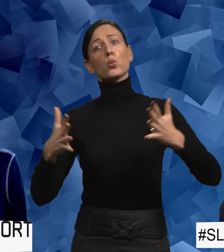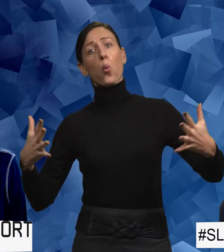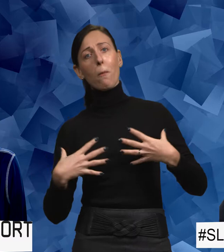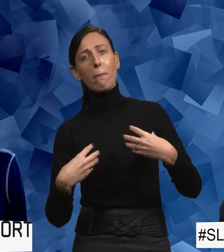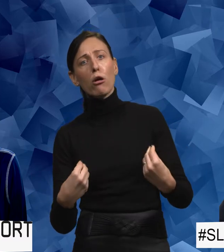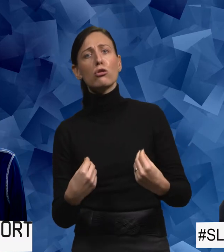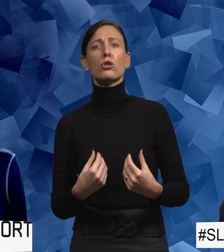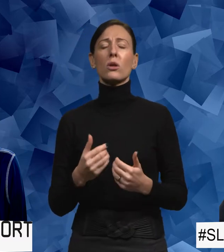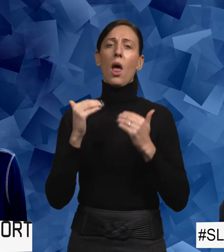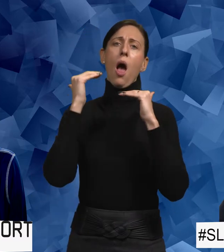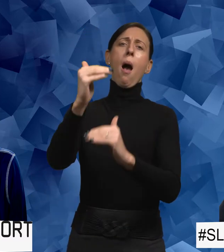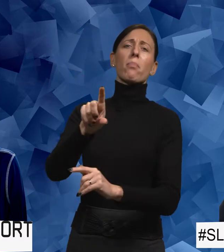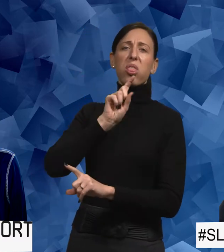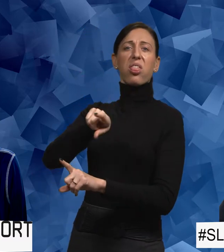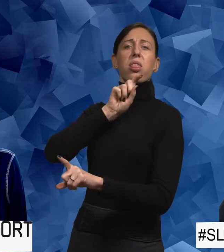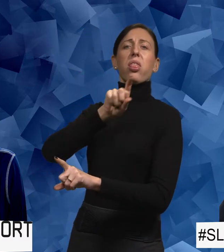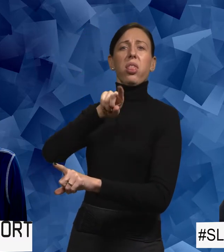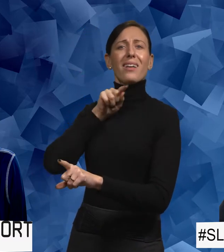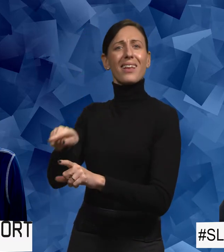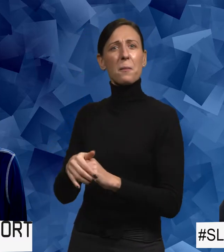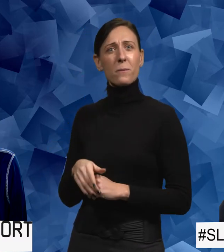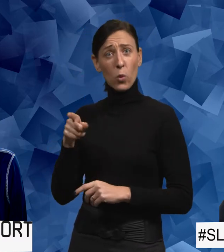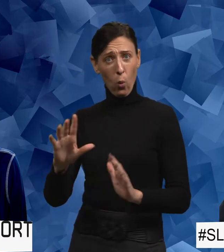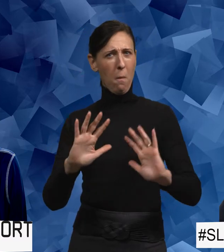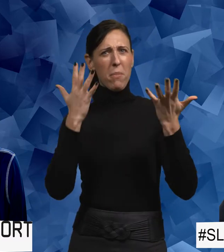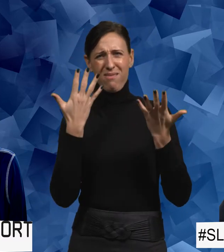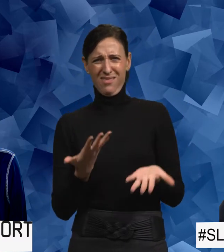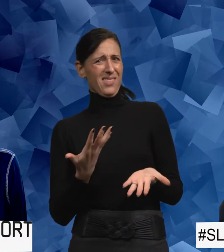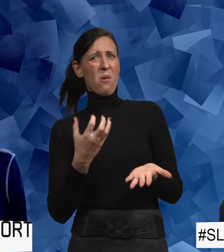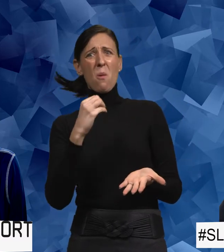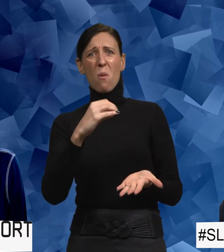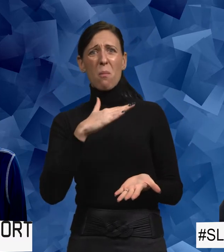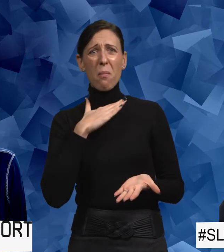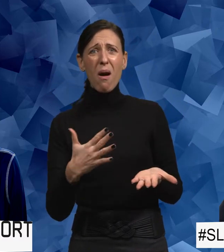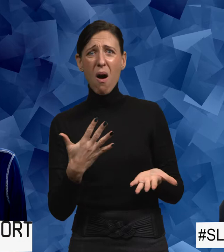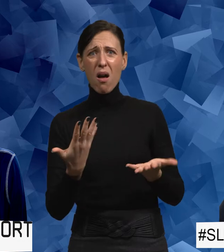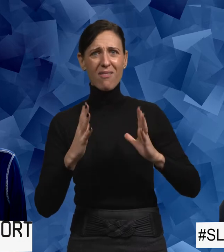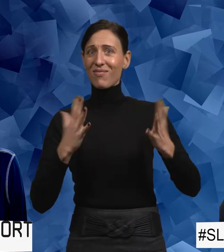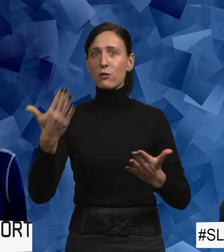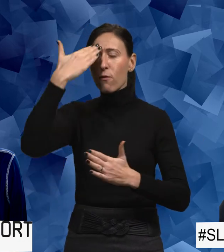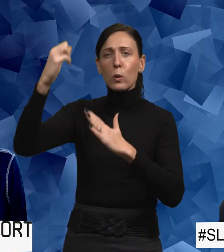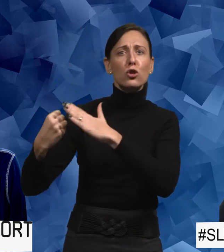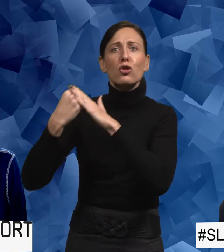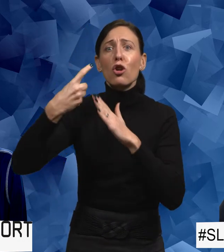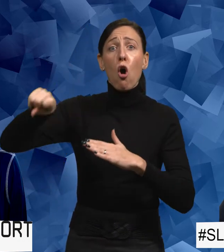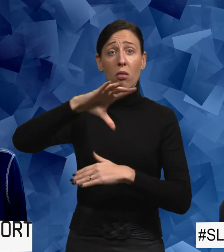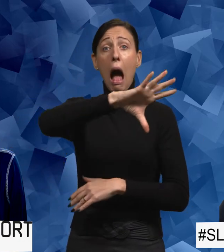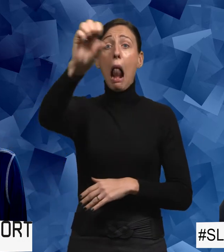stora bröst. Det var ständiga kommentarer. Och det som hon upplevde som mest obehagligt var att det fanns inget vuxenstörd. De här vuxna